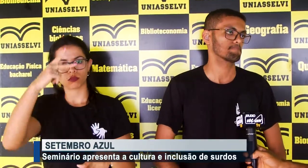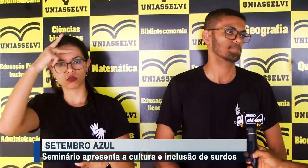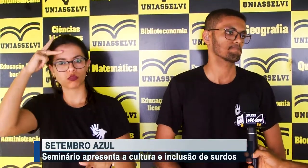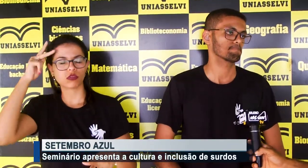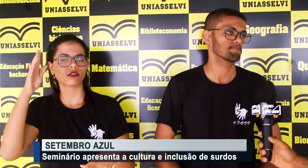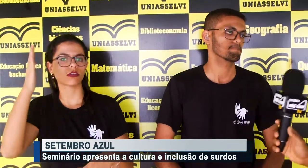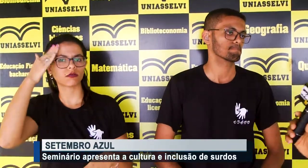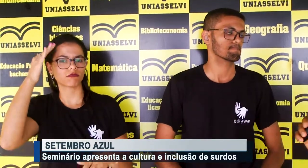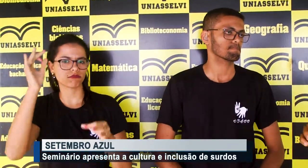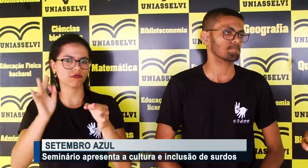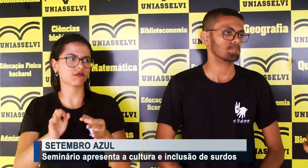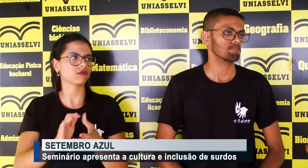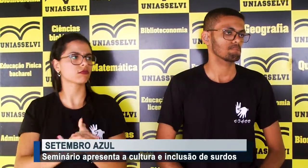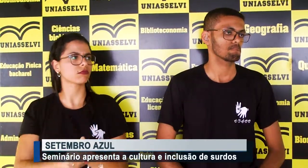área.